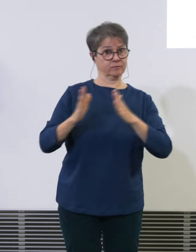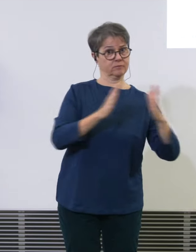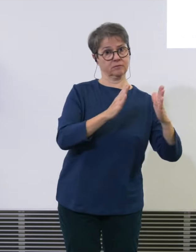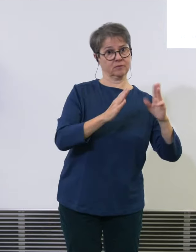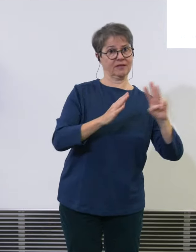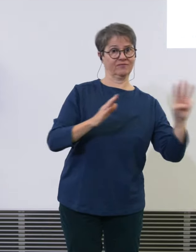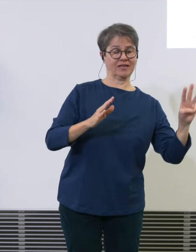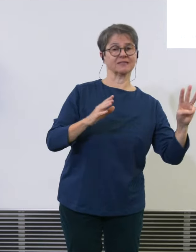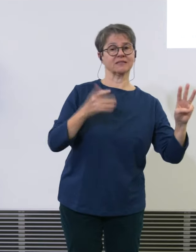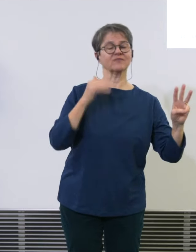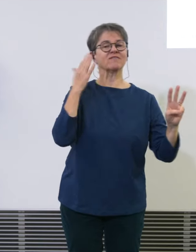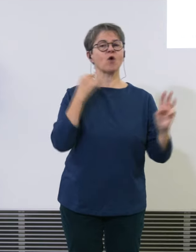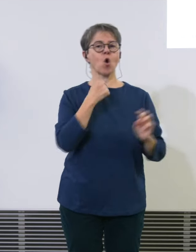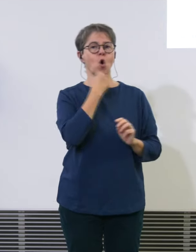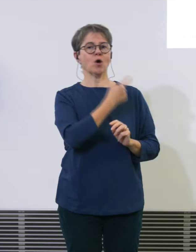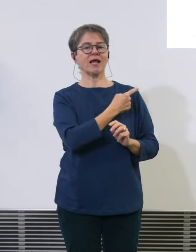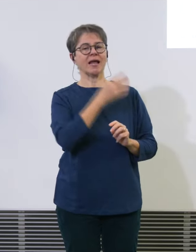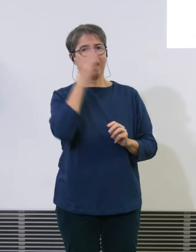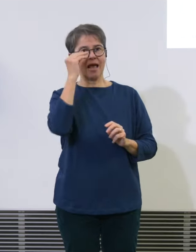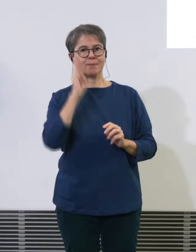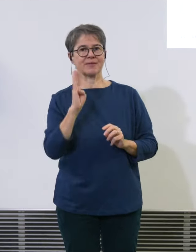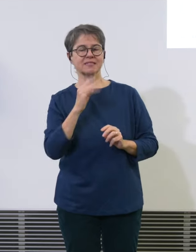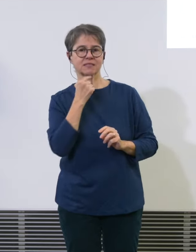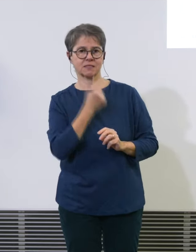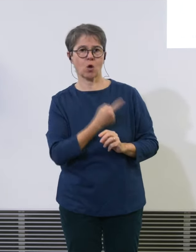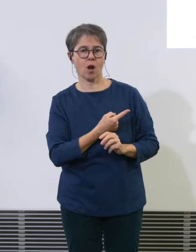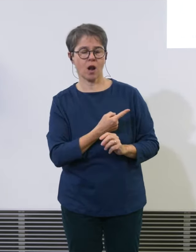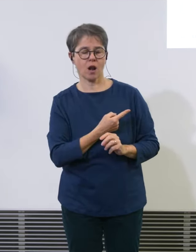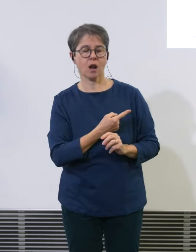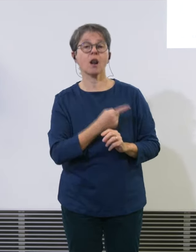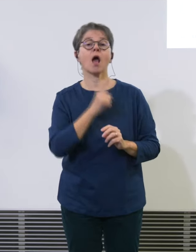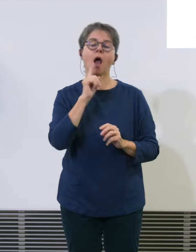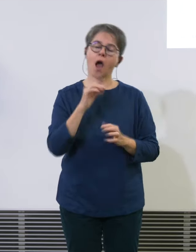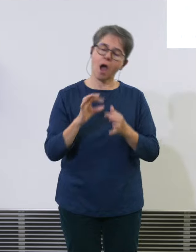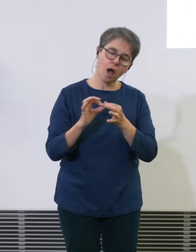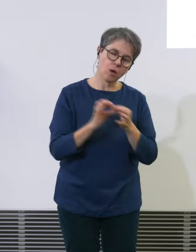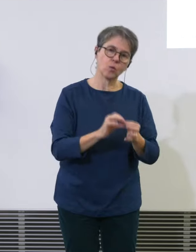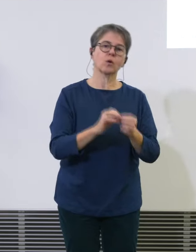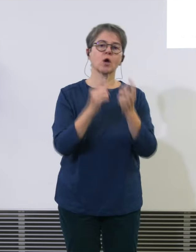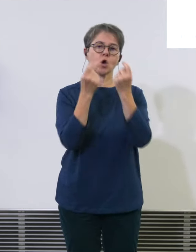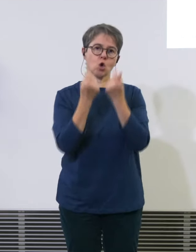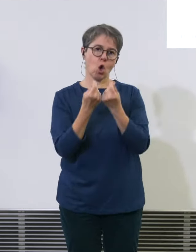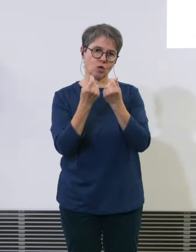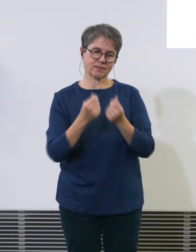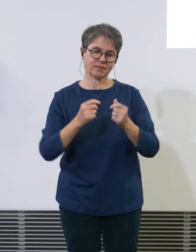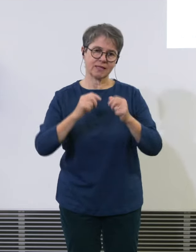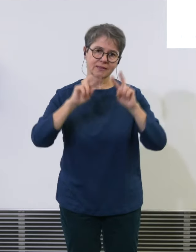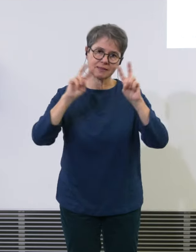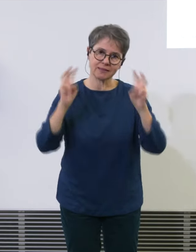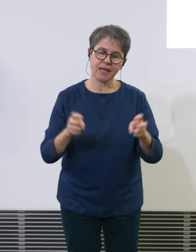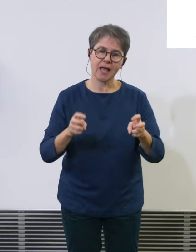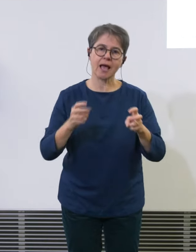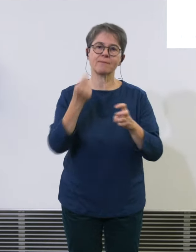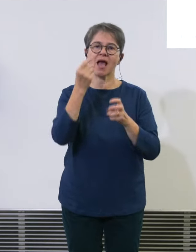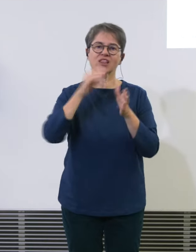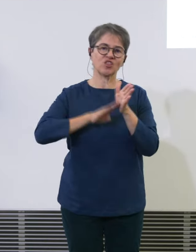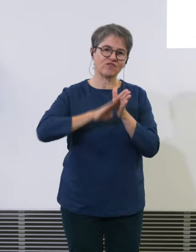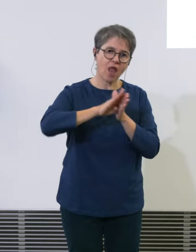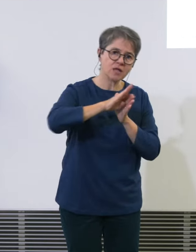geäussert hat natürlich haben wir auch Kosten Themen mit Inflation mit dem Fuelpreis das ist etwa ein Drittel von unseren